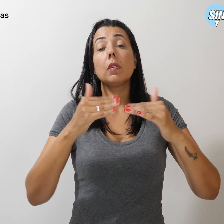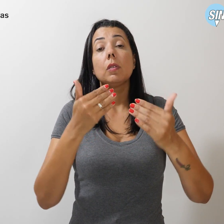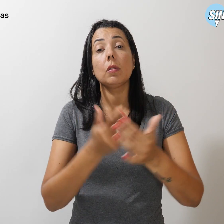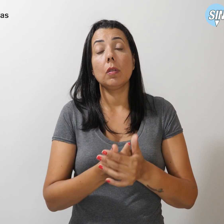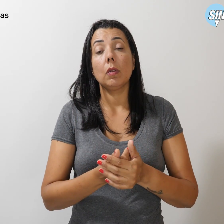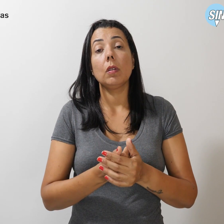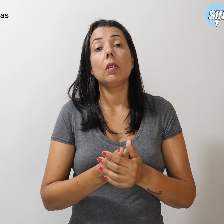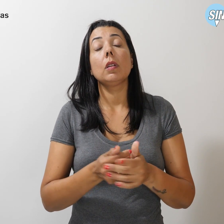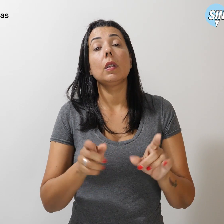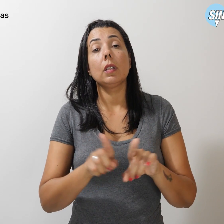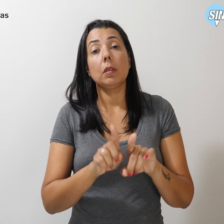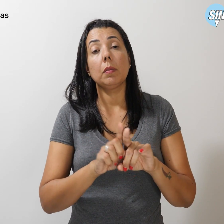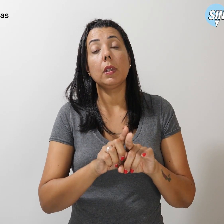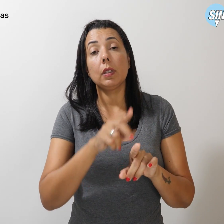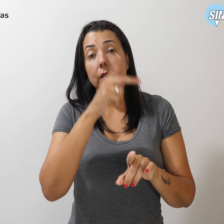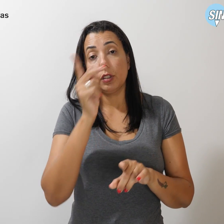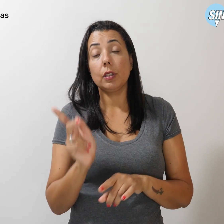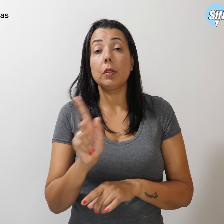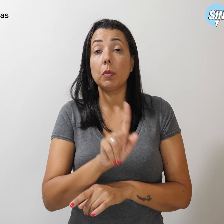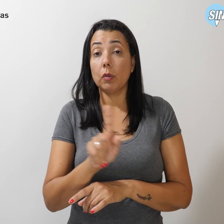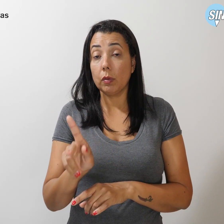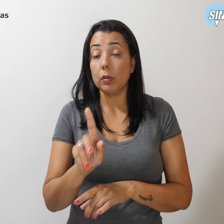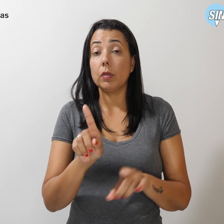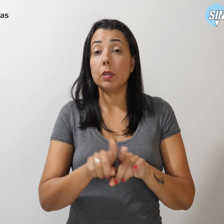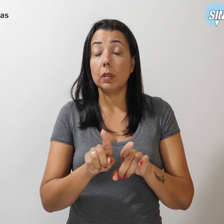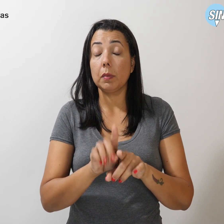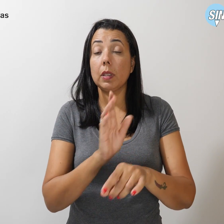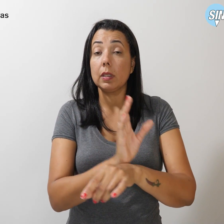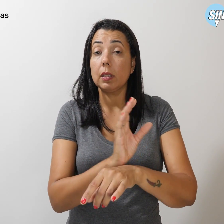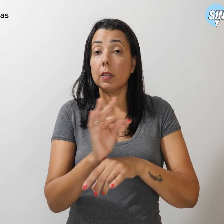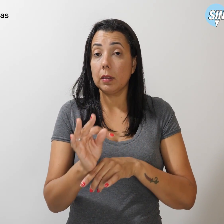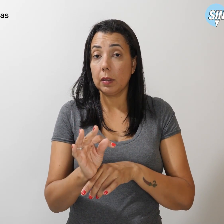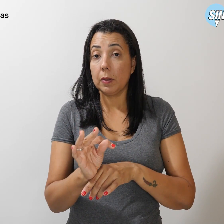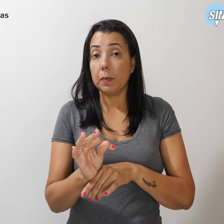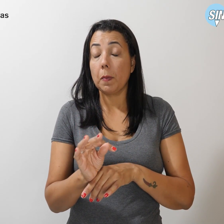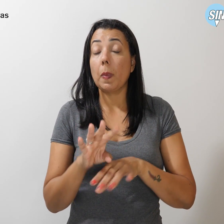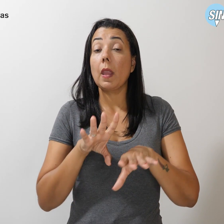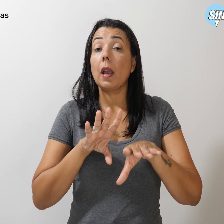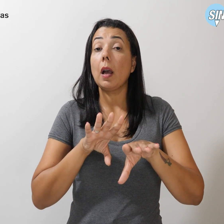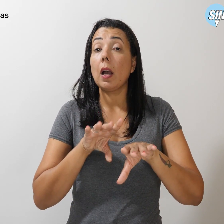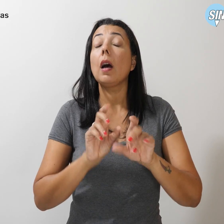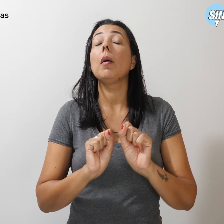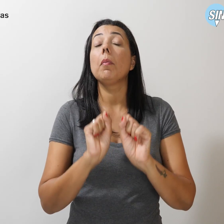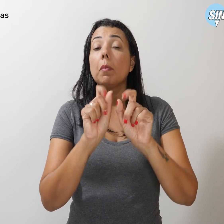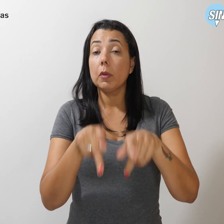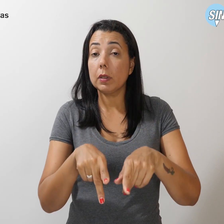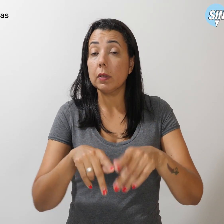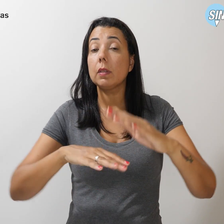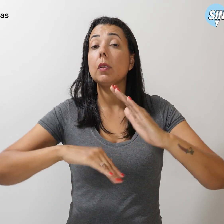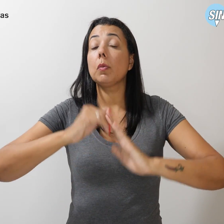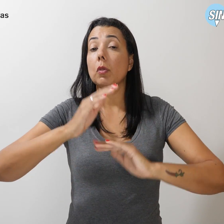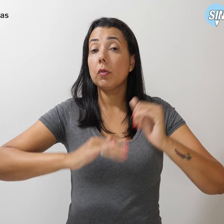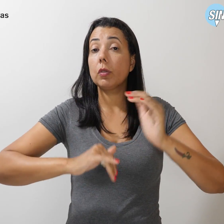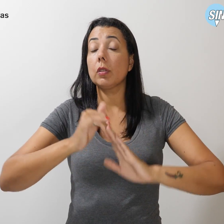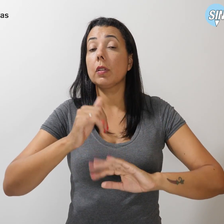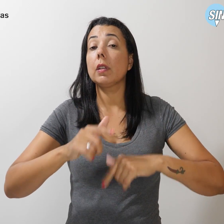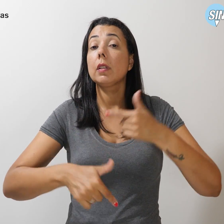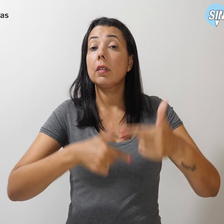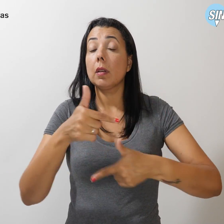tanto de efetivos como de temporários, aposentados e profissionais da ativa. Dia